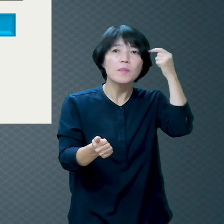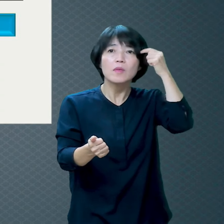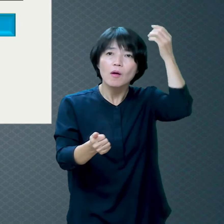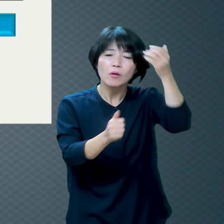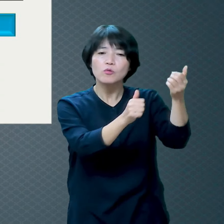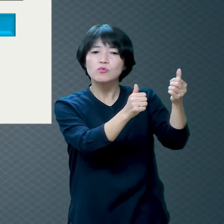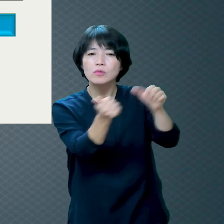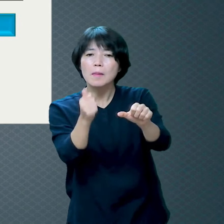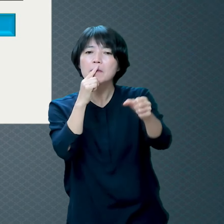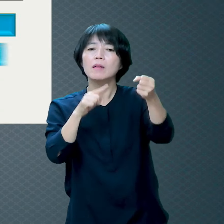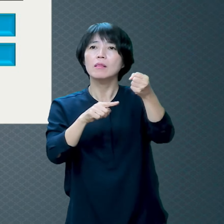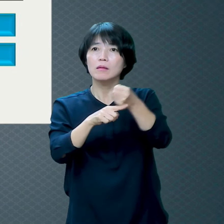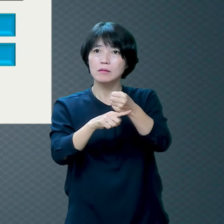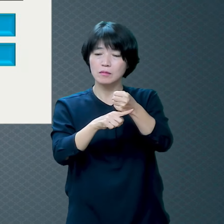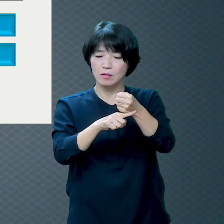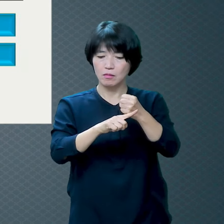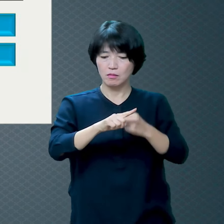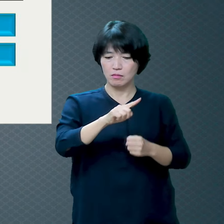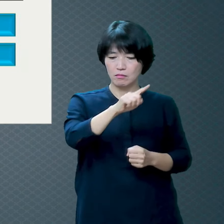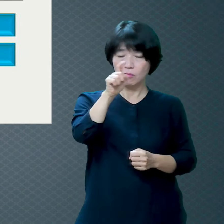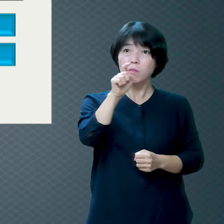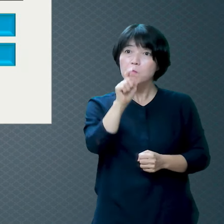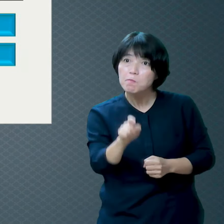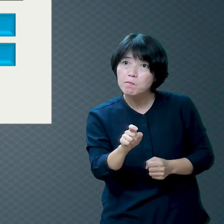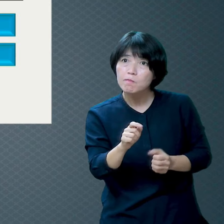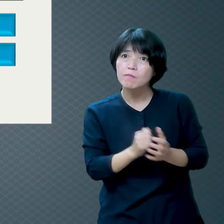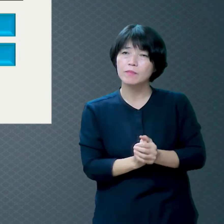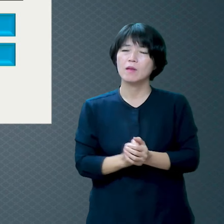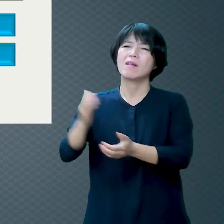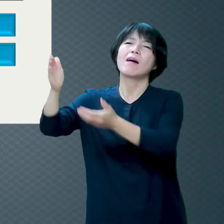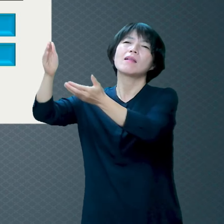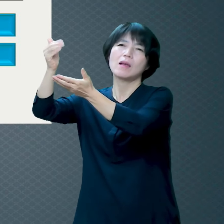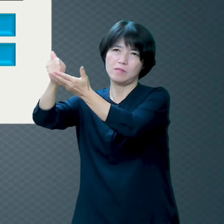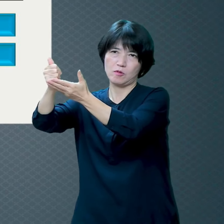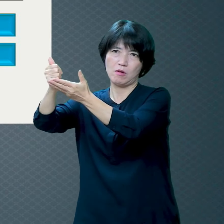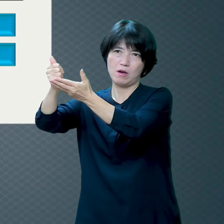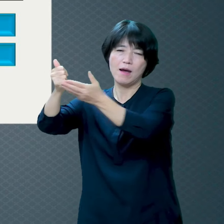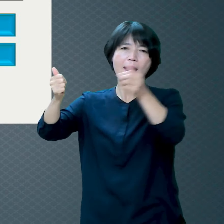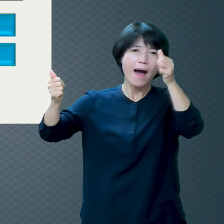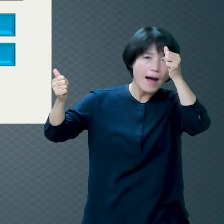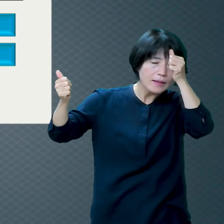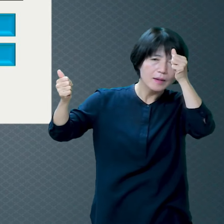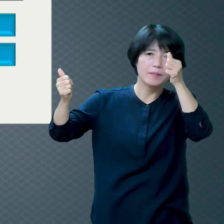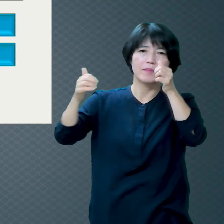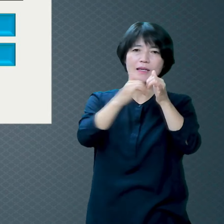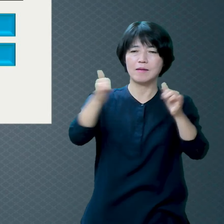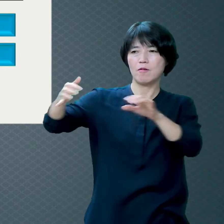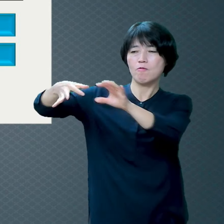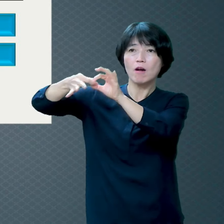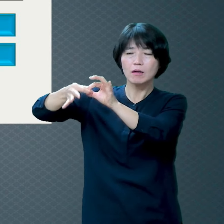이 말은 하나님과의 관계가 끊어졌다 그 말이에요